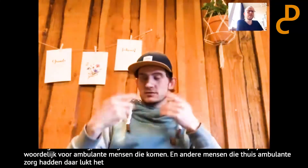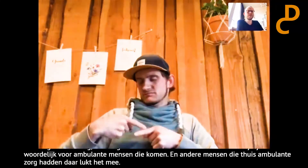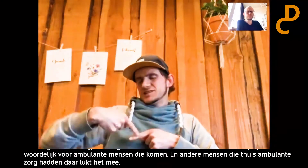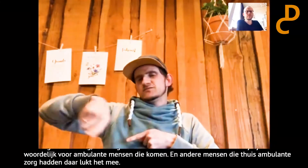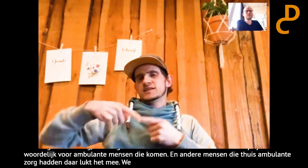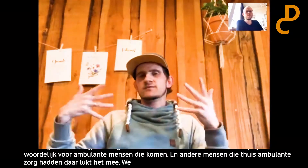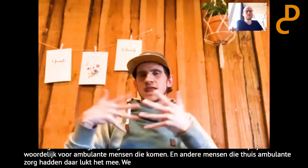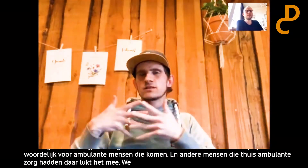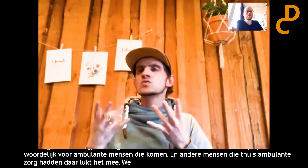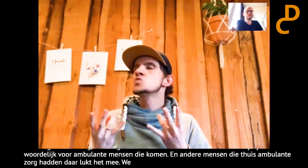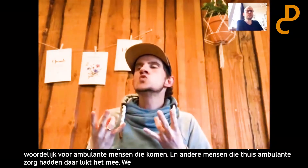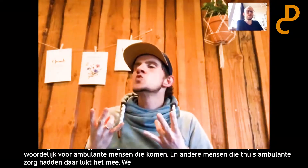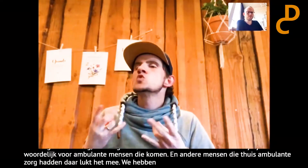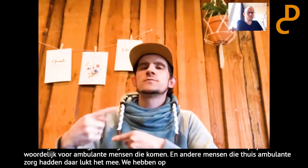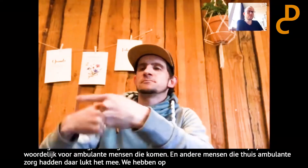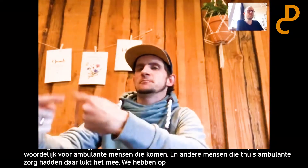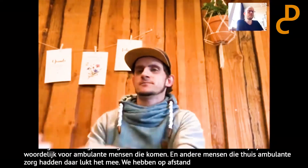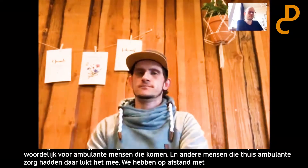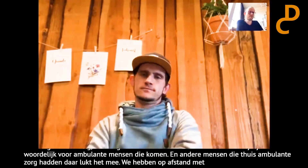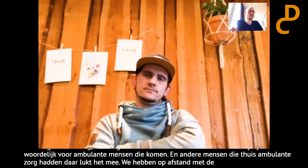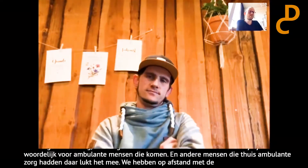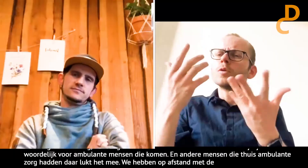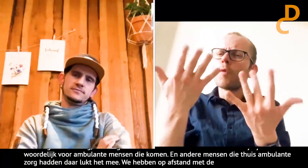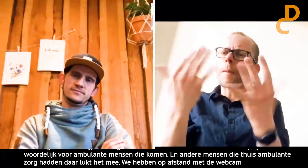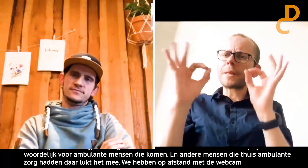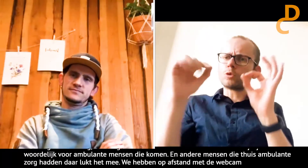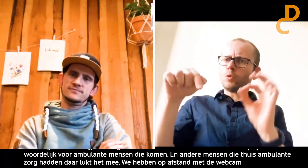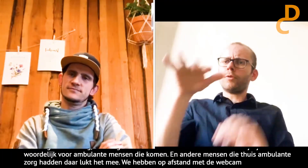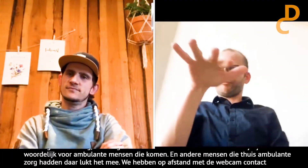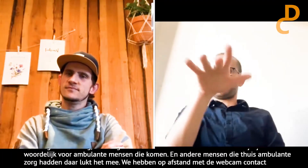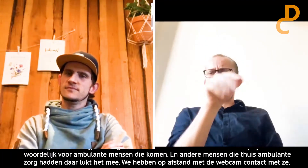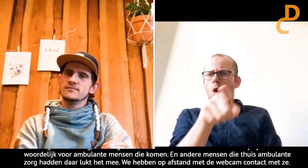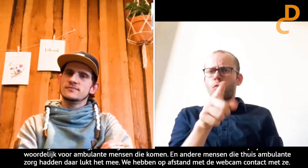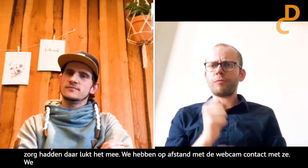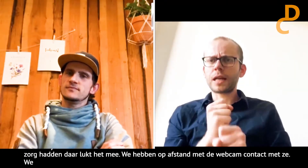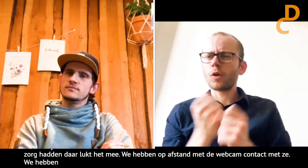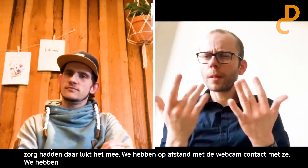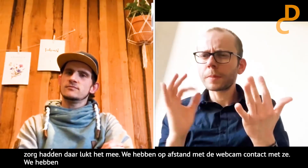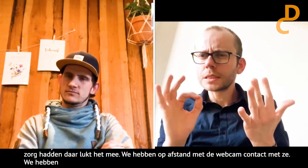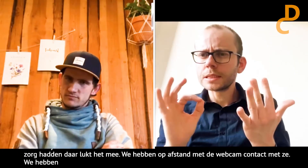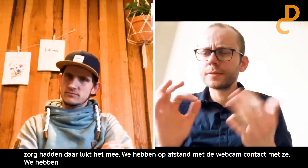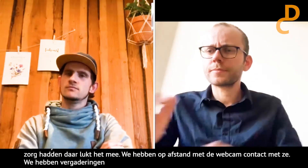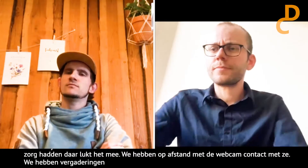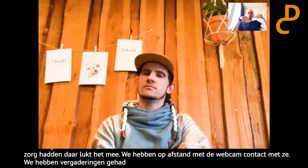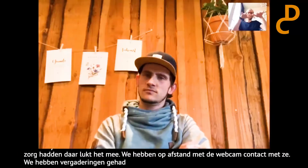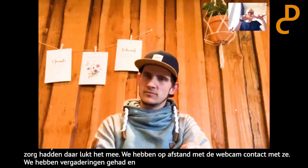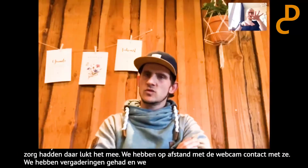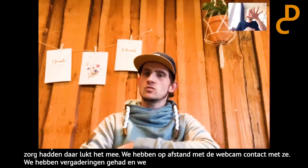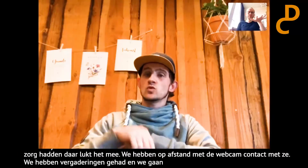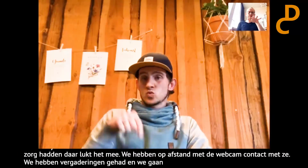zaken. Daar moet je gewoon over nadenken. We hebben nog vergaderingen gehad. We gaan nog vergaderen over hoe het verder gaat. Maar hoeveel mensen werken nu bij jou?